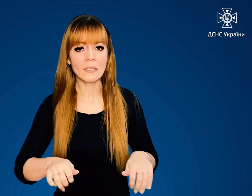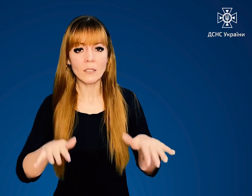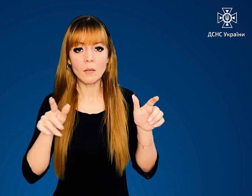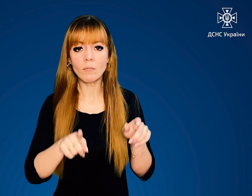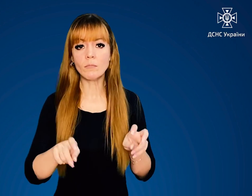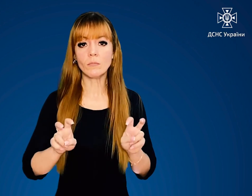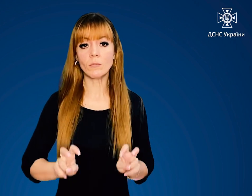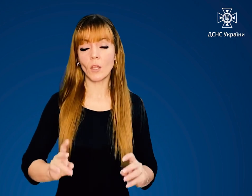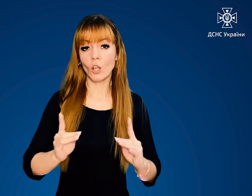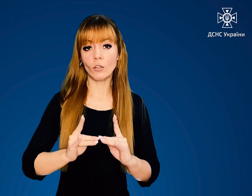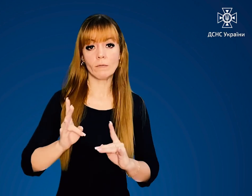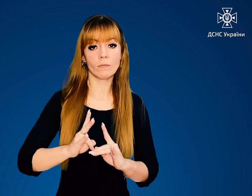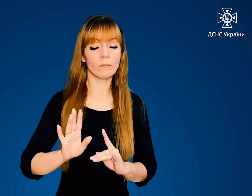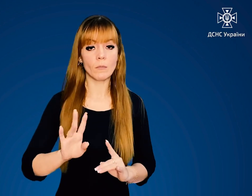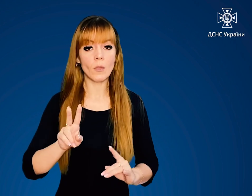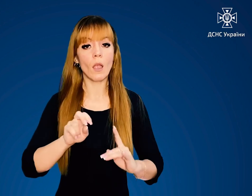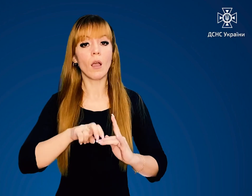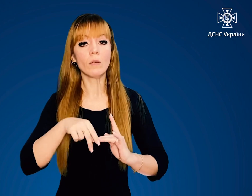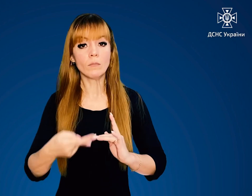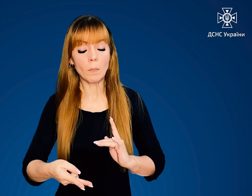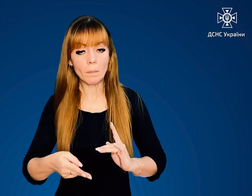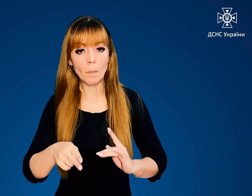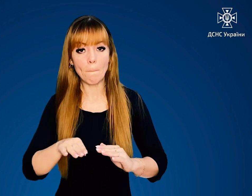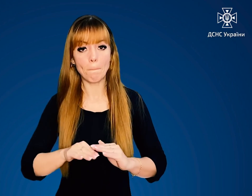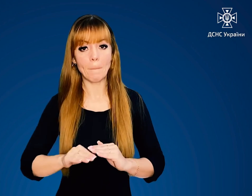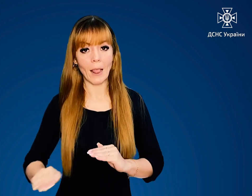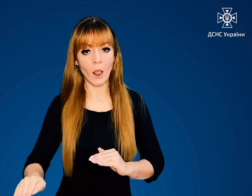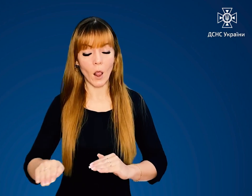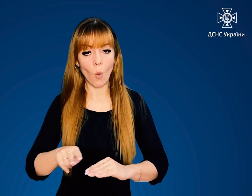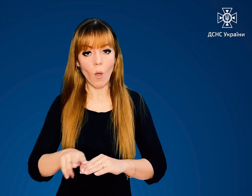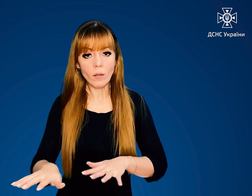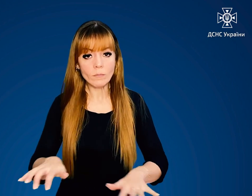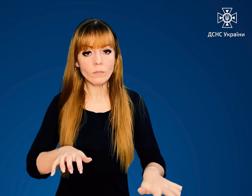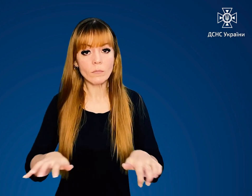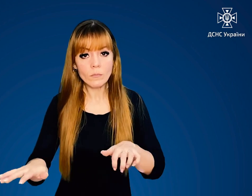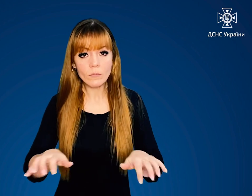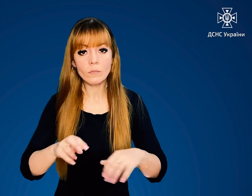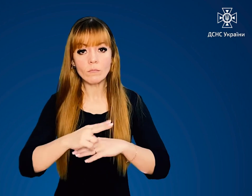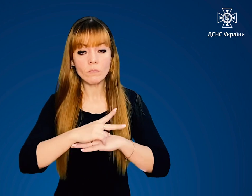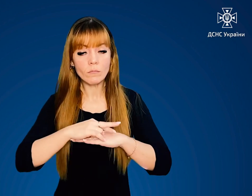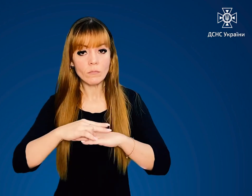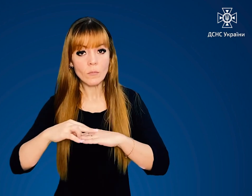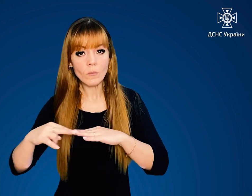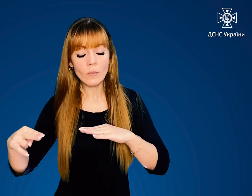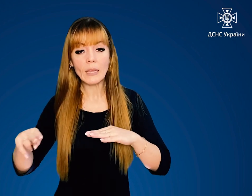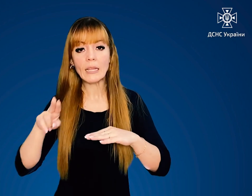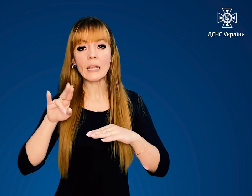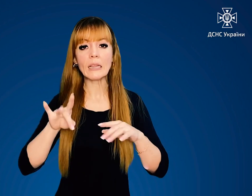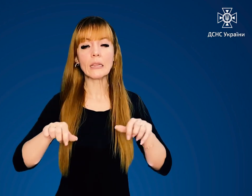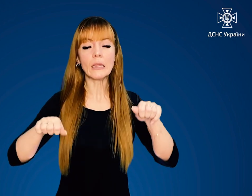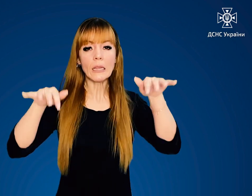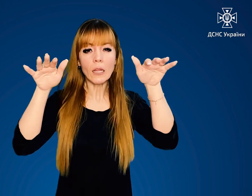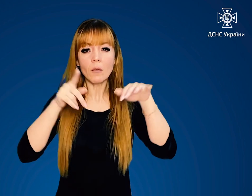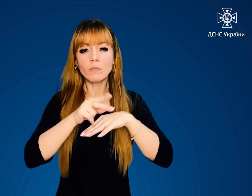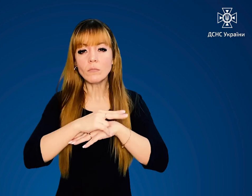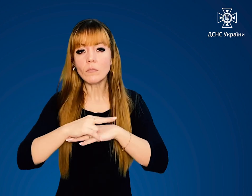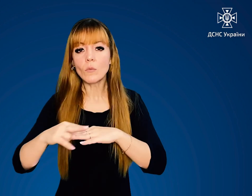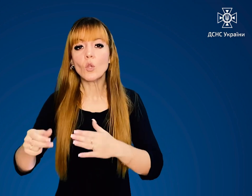ліжку, а скотіться з нього на підлогу. Повзіть по підлозі під хмарою диму до дверей